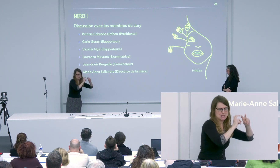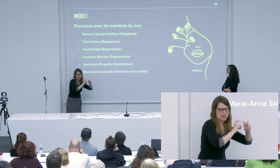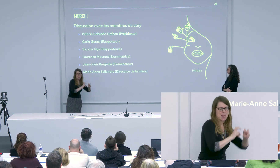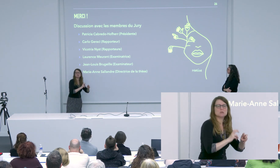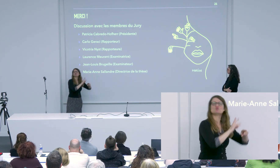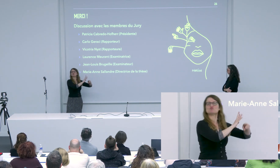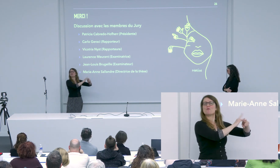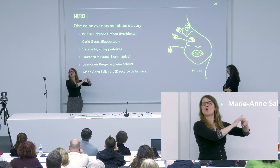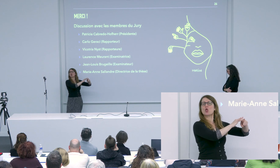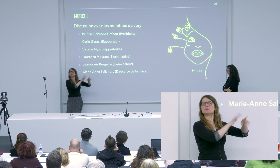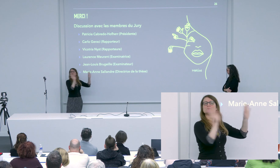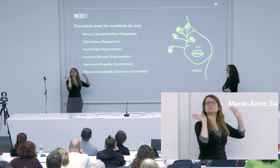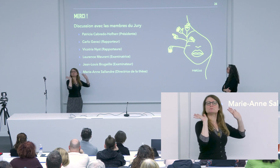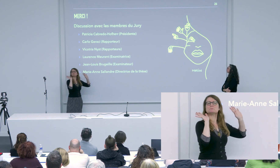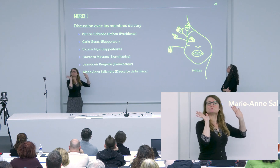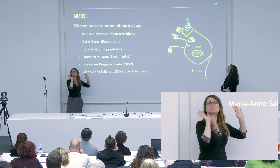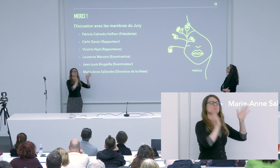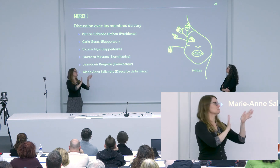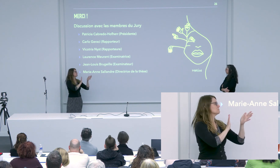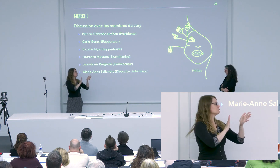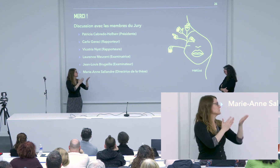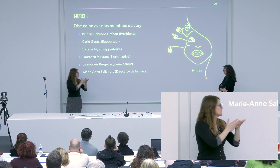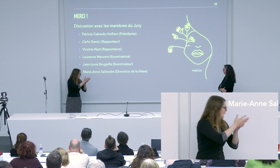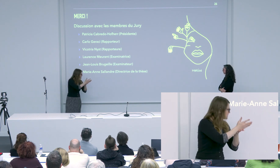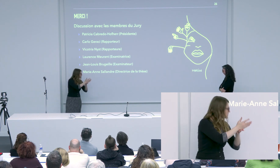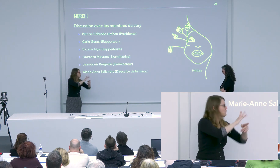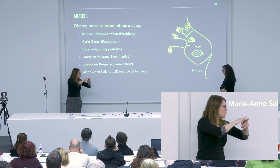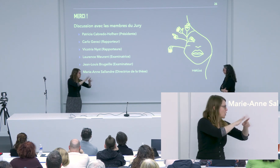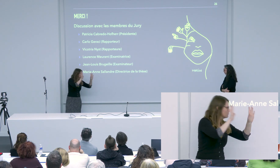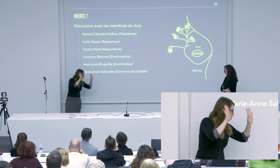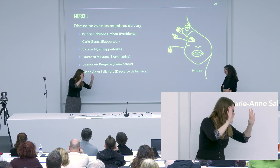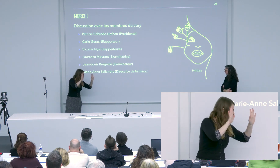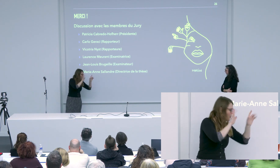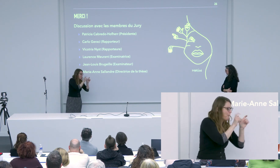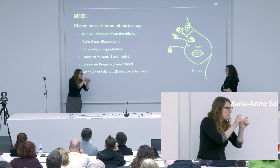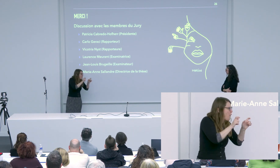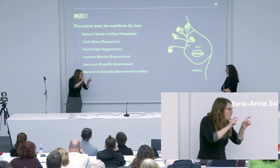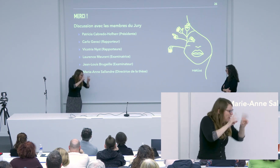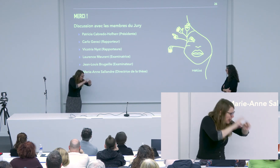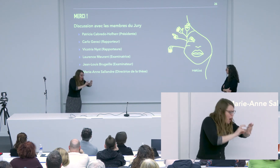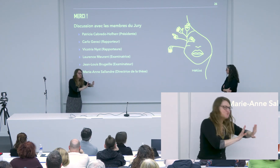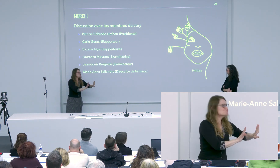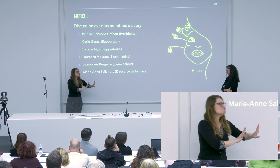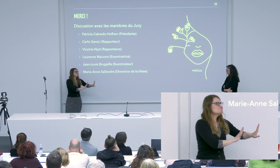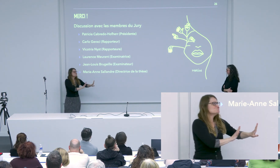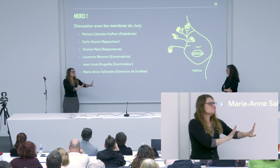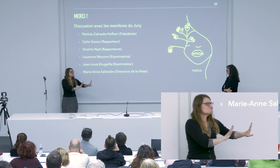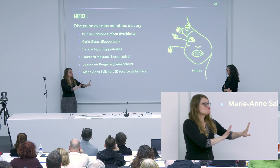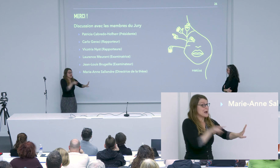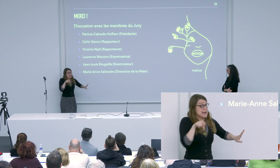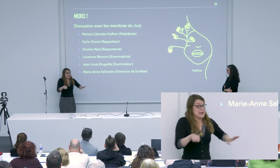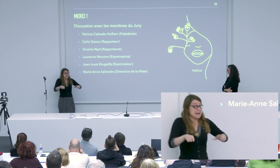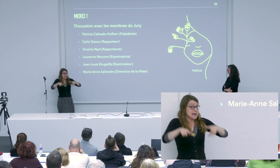Avant, on disait ça c'est du lexique, il y a de la phonologie, il y a une partie sémantique, etc.